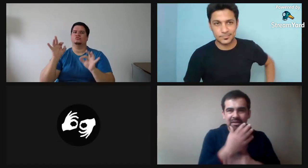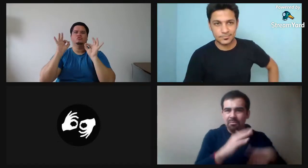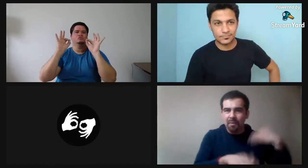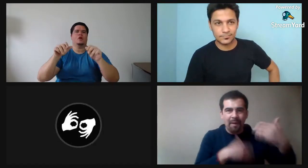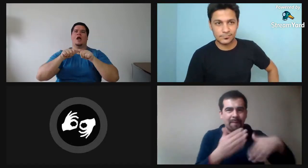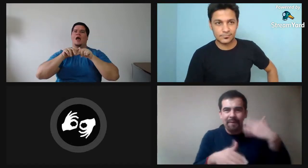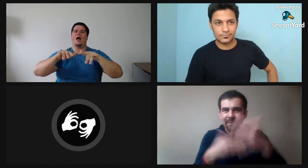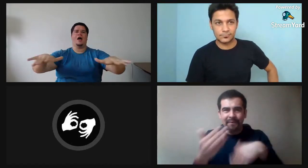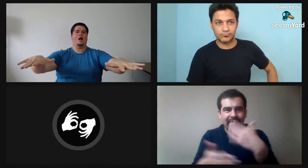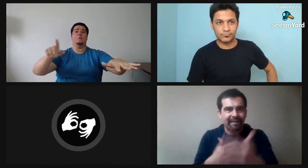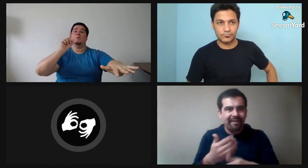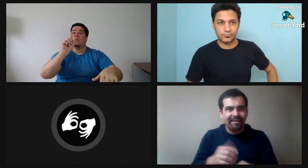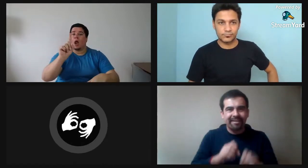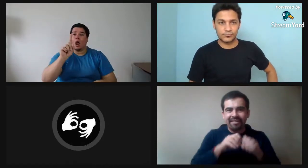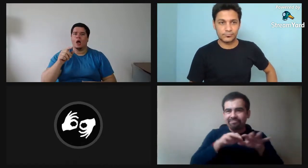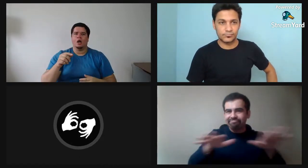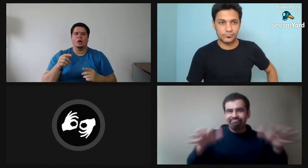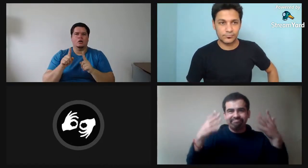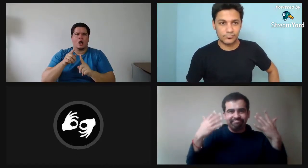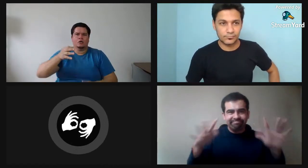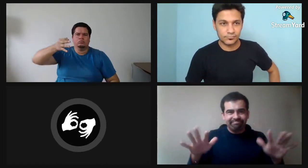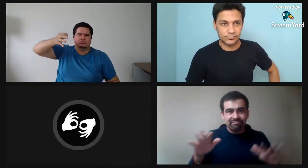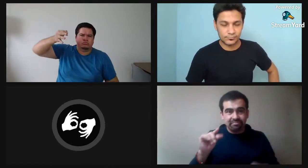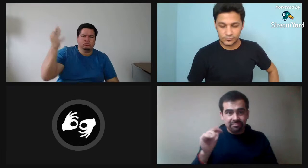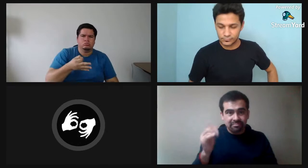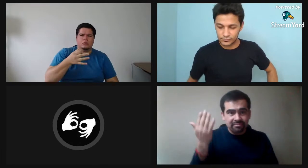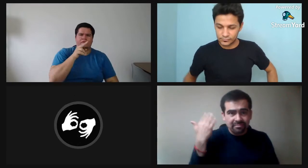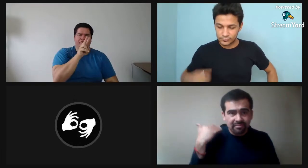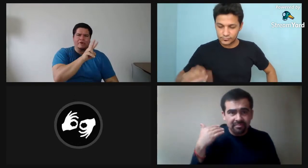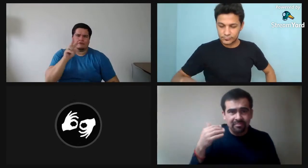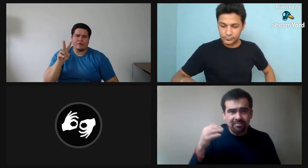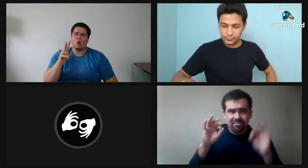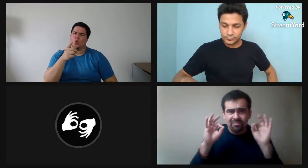Y es donde aparecen o han aparecido con ella nuevas expresiones.